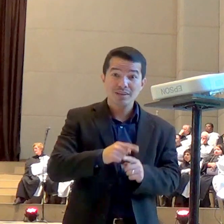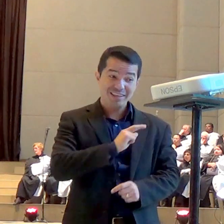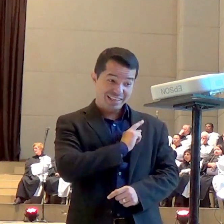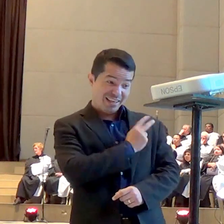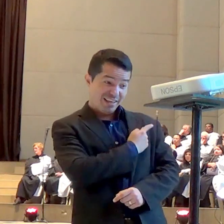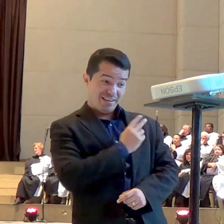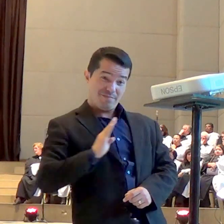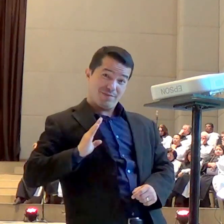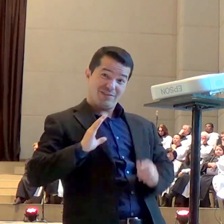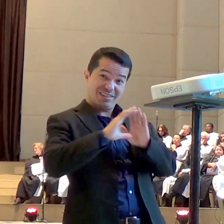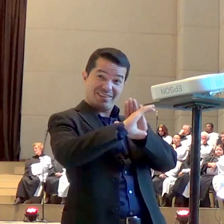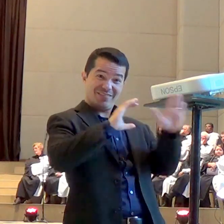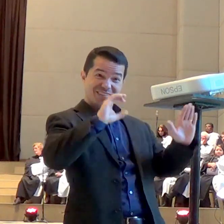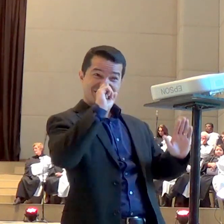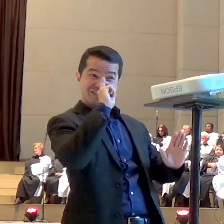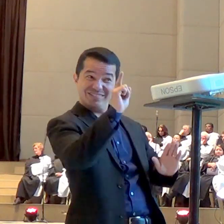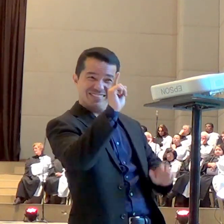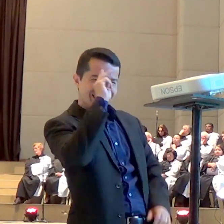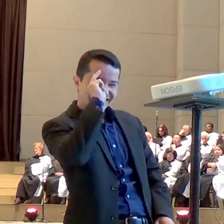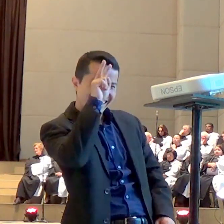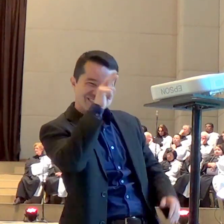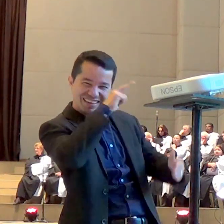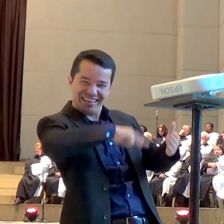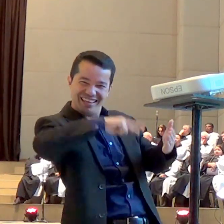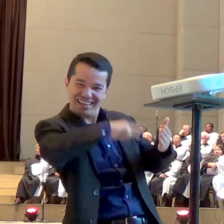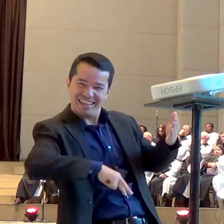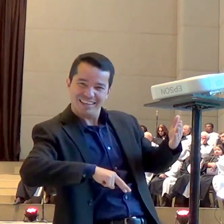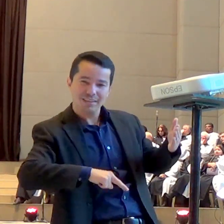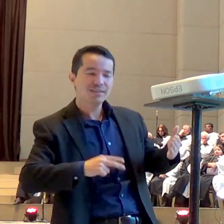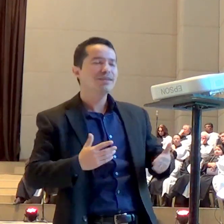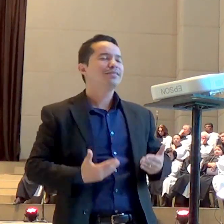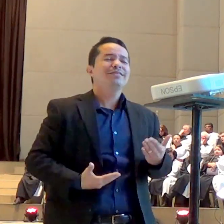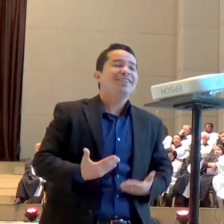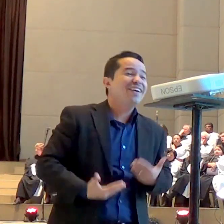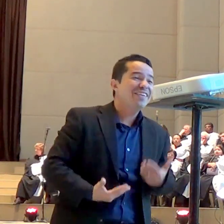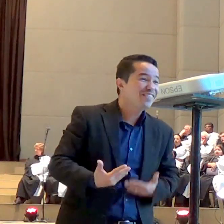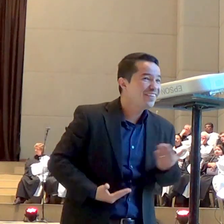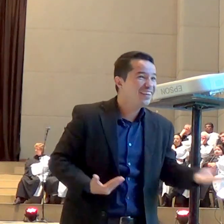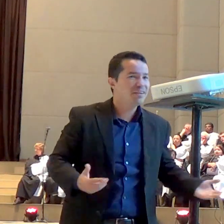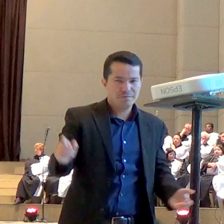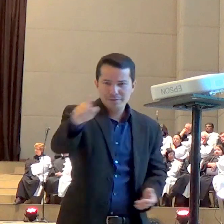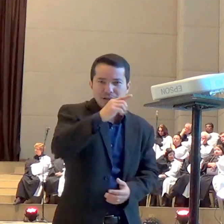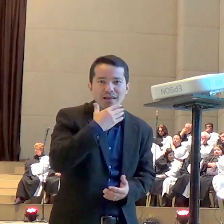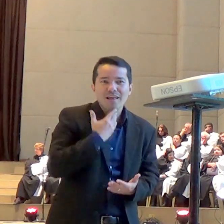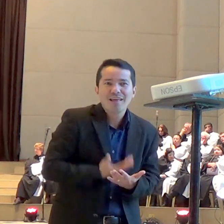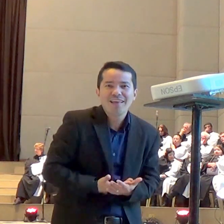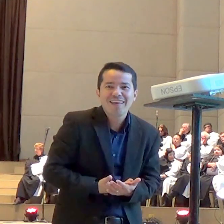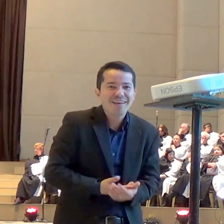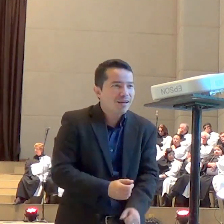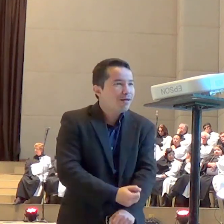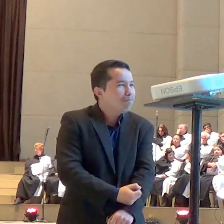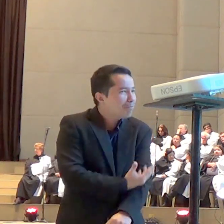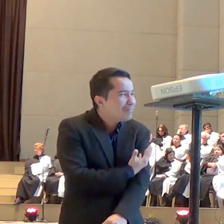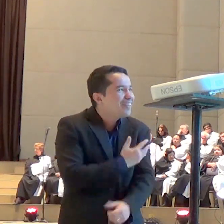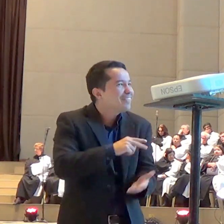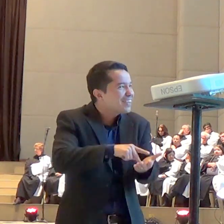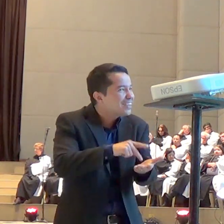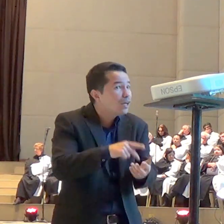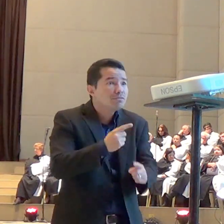capítulo 1 e a gente acabou de ler agora há pouco não é tremendo isso? essa manifestação de Deus e aí